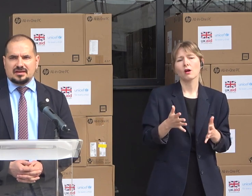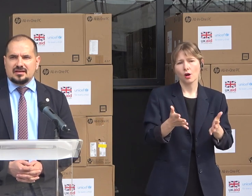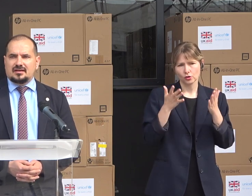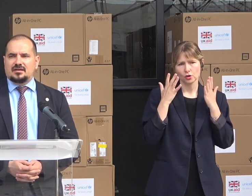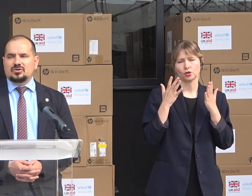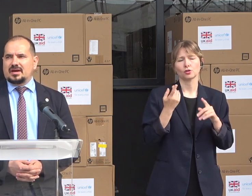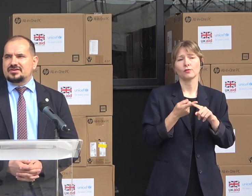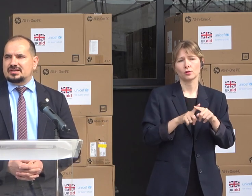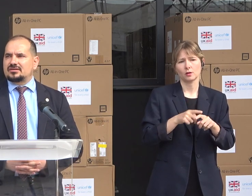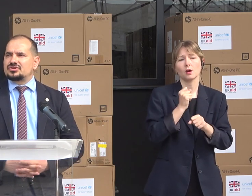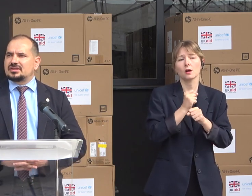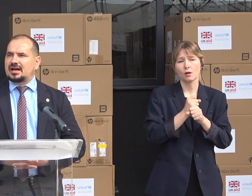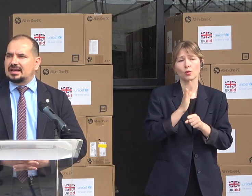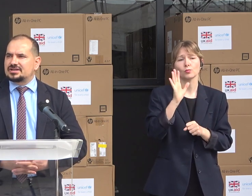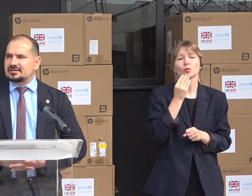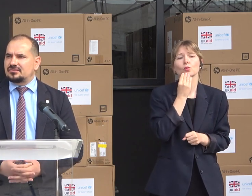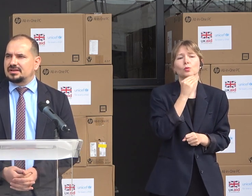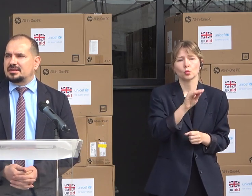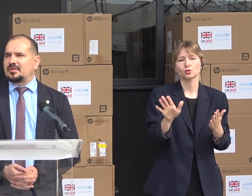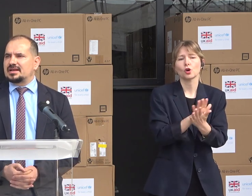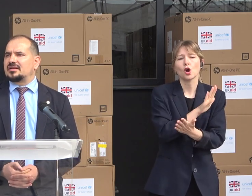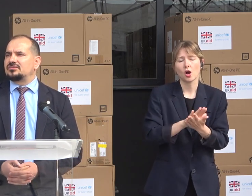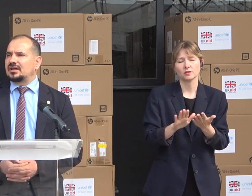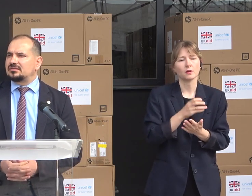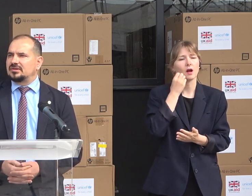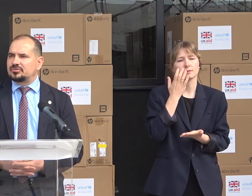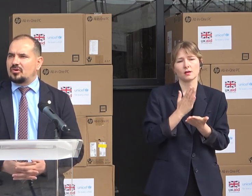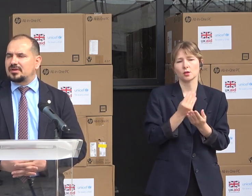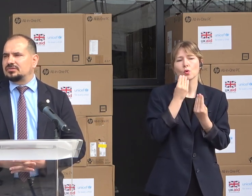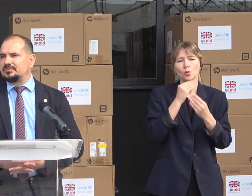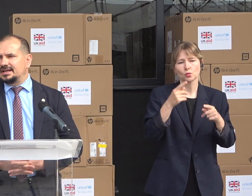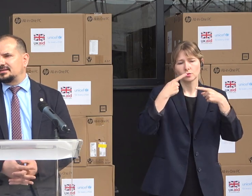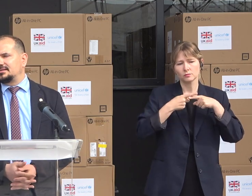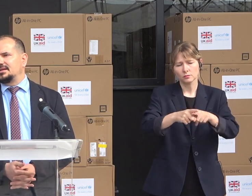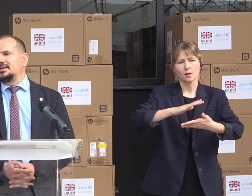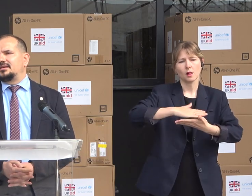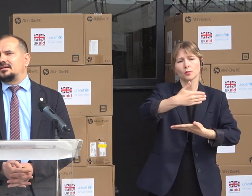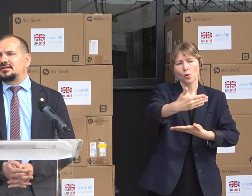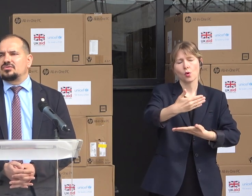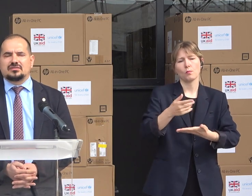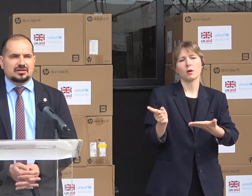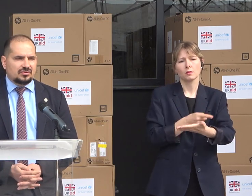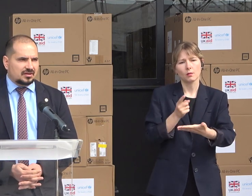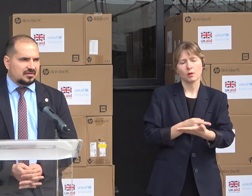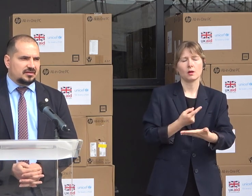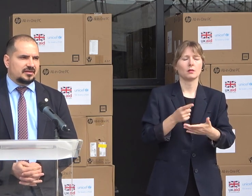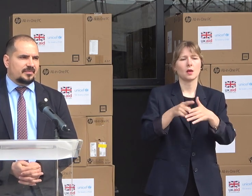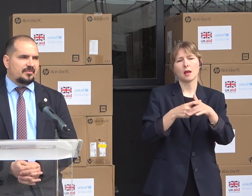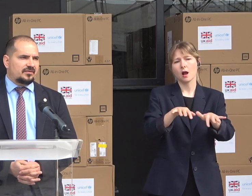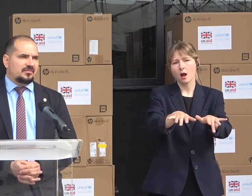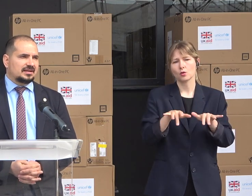poate fi mult mai eficient atunci când ai acces la un echipament, la un laptop, la o tabletă, la un calculator